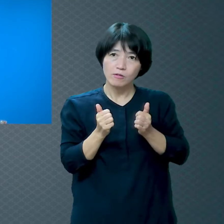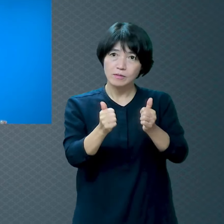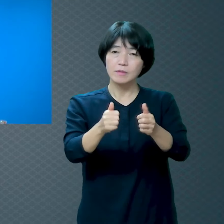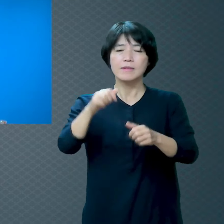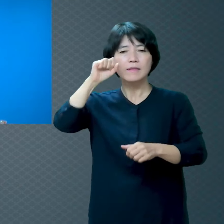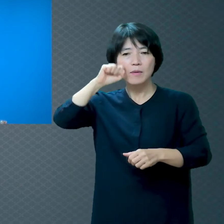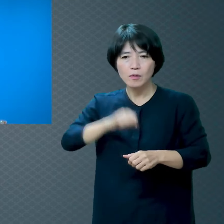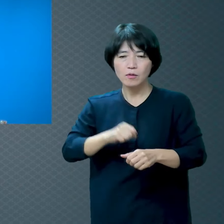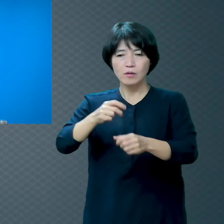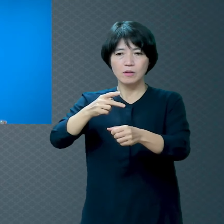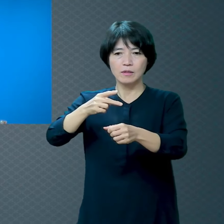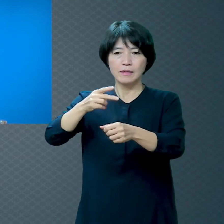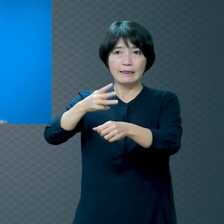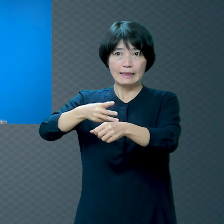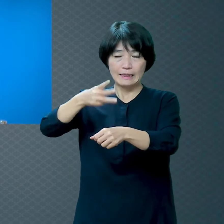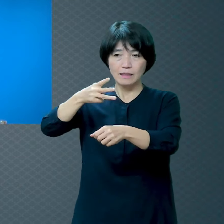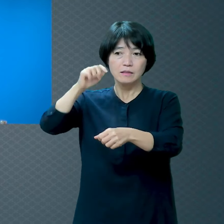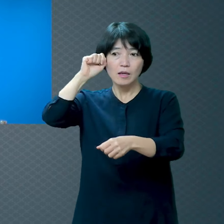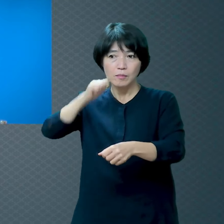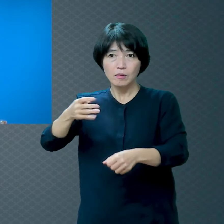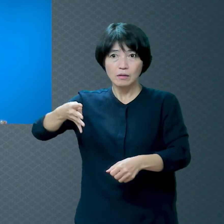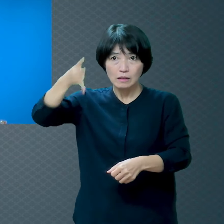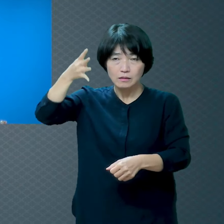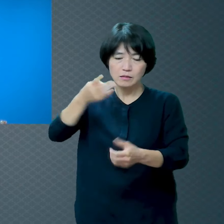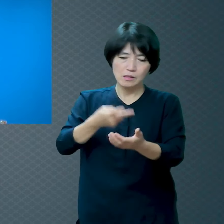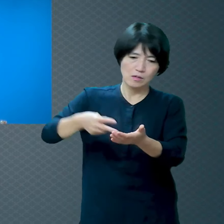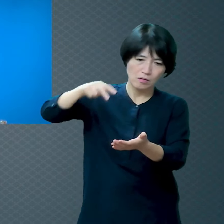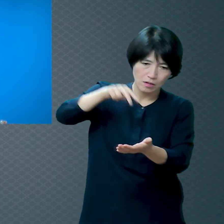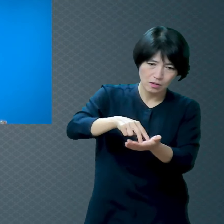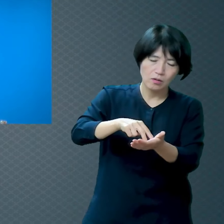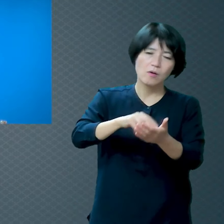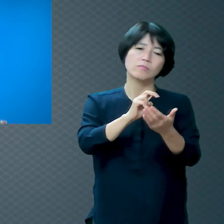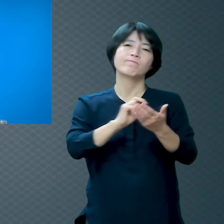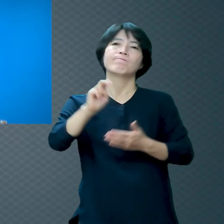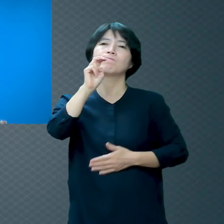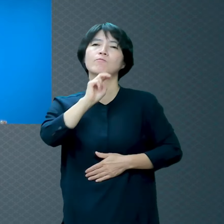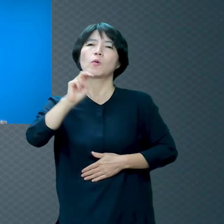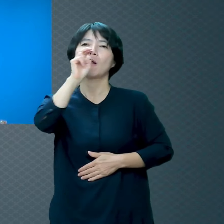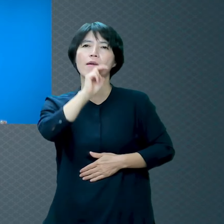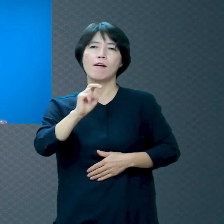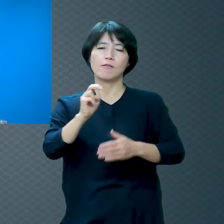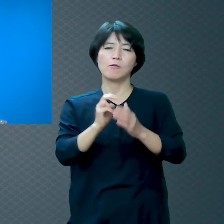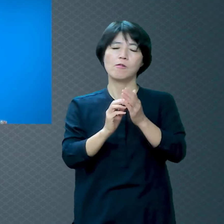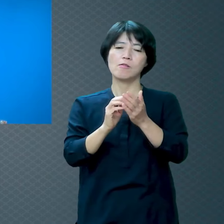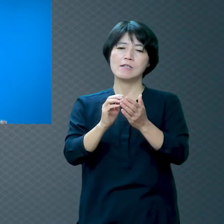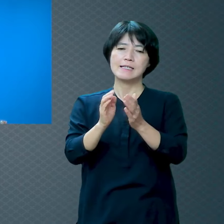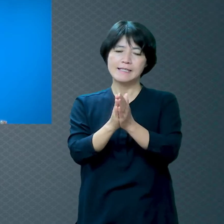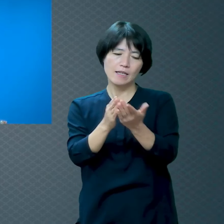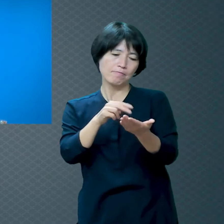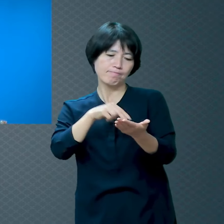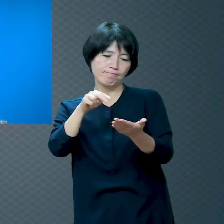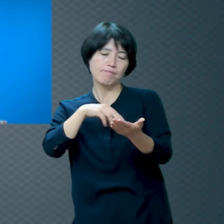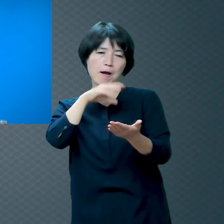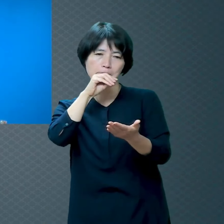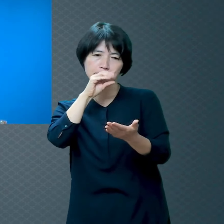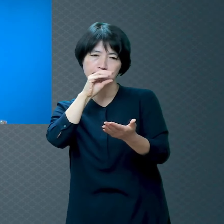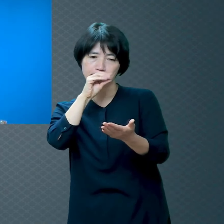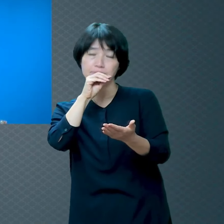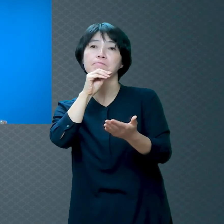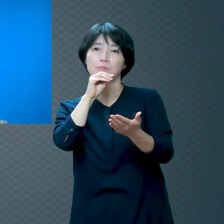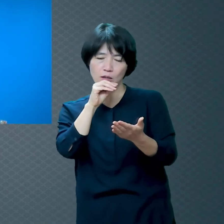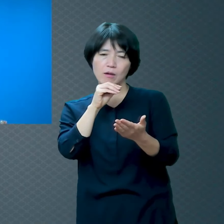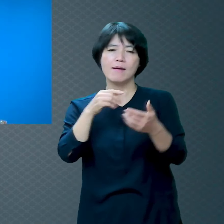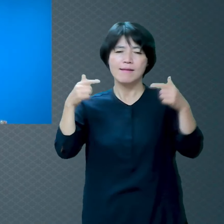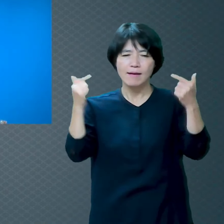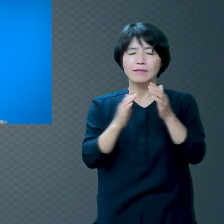불경을 읽고 항상 절에 제가 교회 당해서 결혼식을 했는데